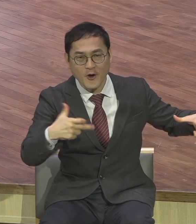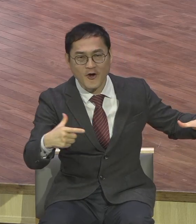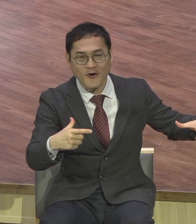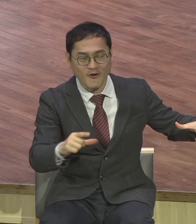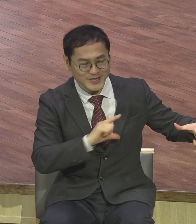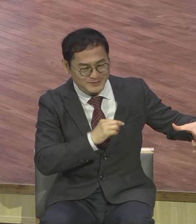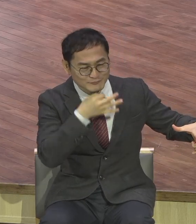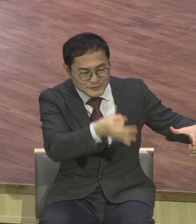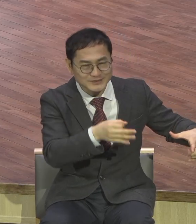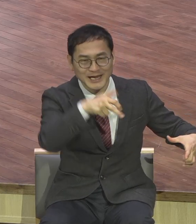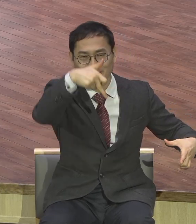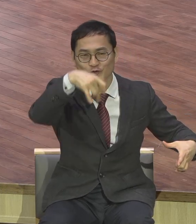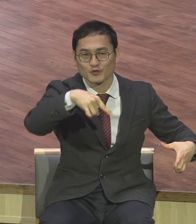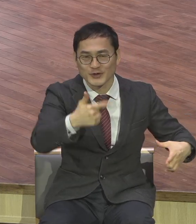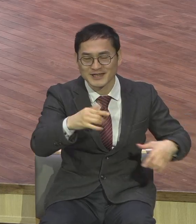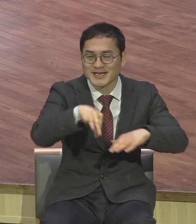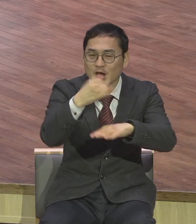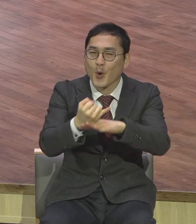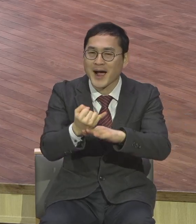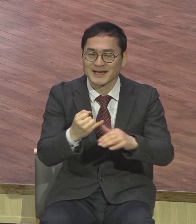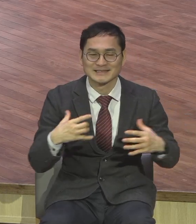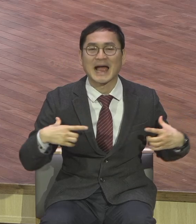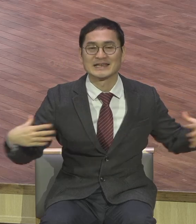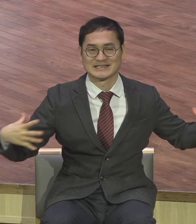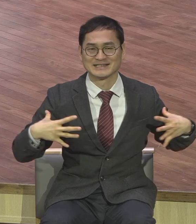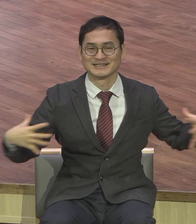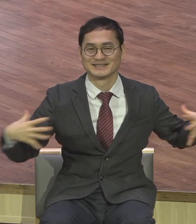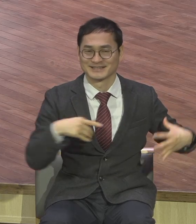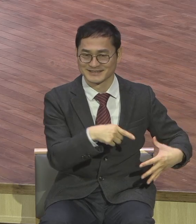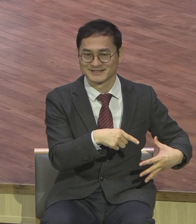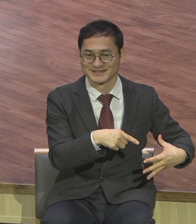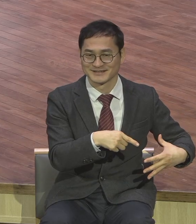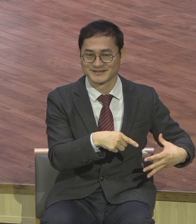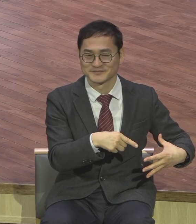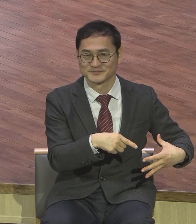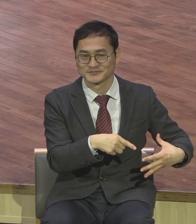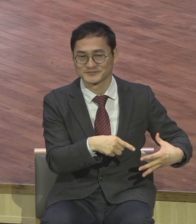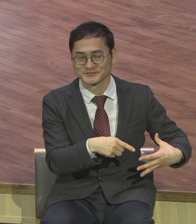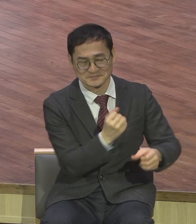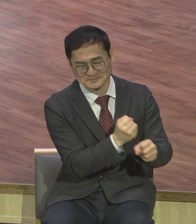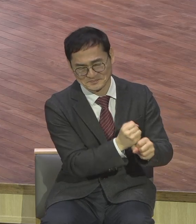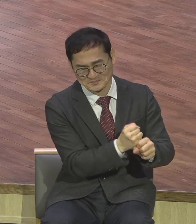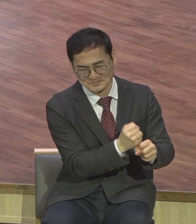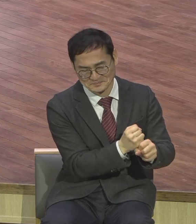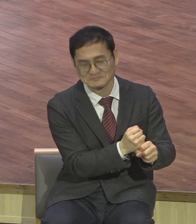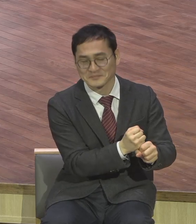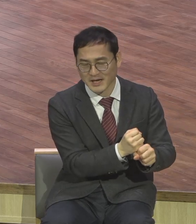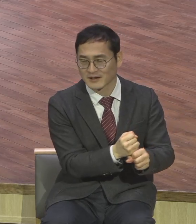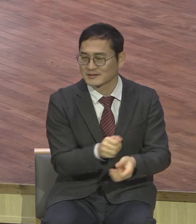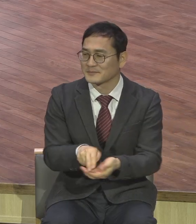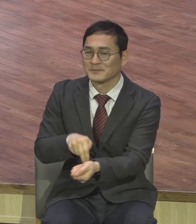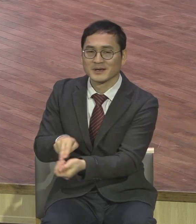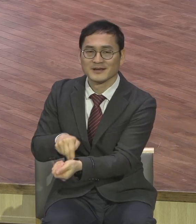모시겠다라고 하는 마음을 가지고 시작한 거예요 이렇게 표현 하나가